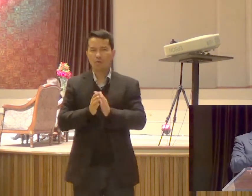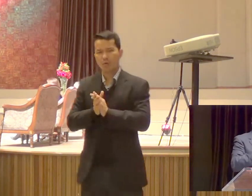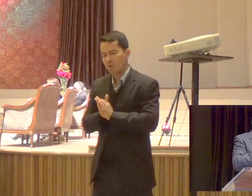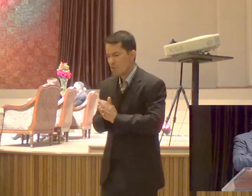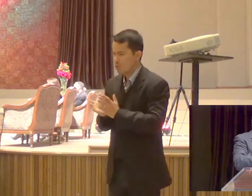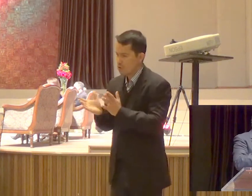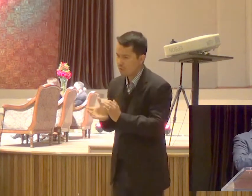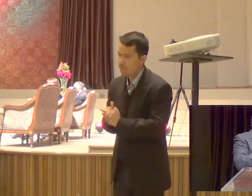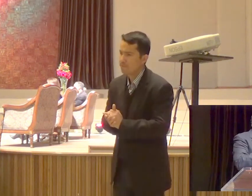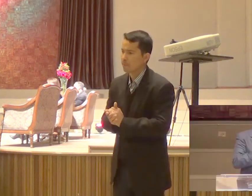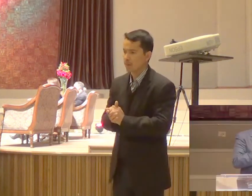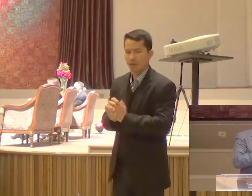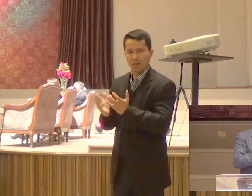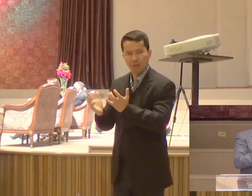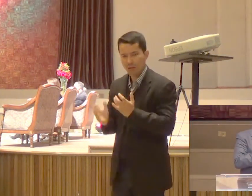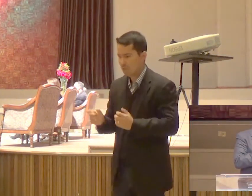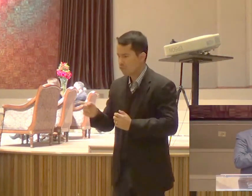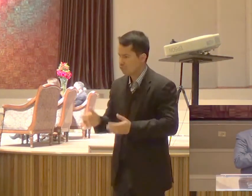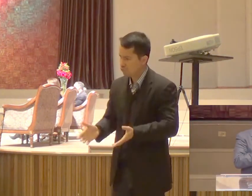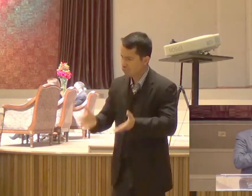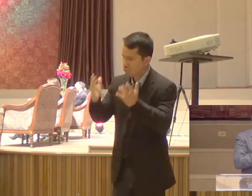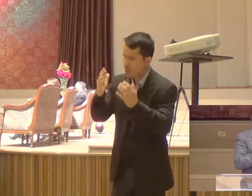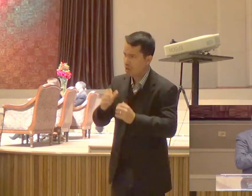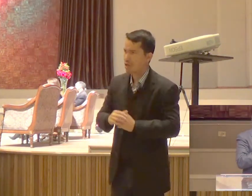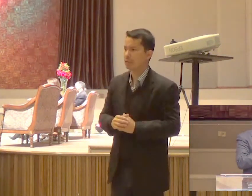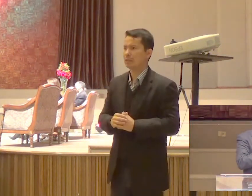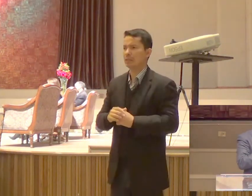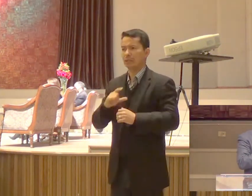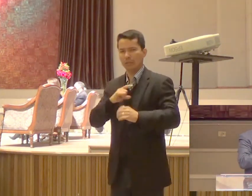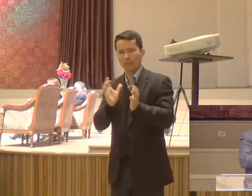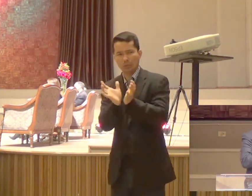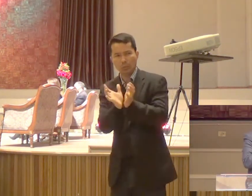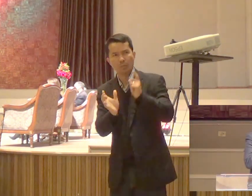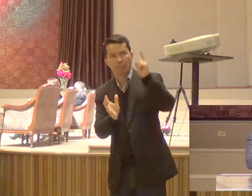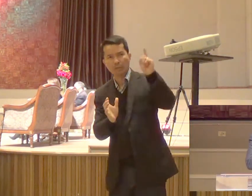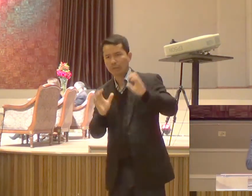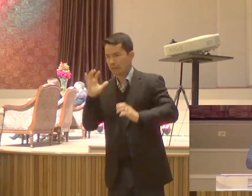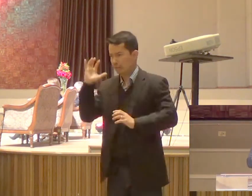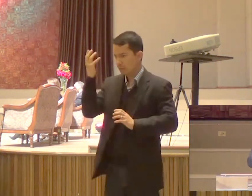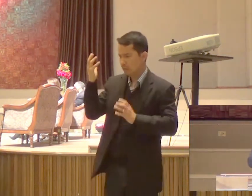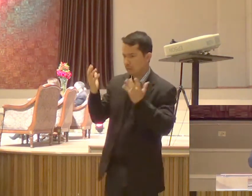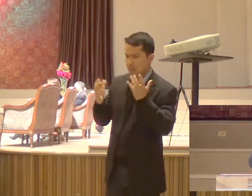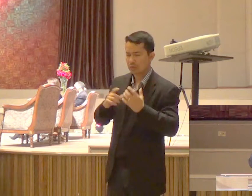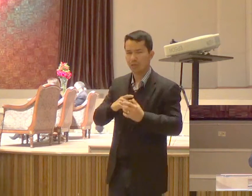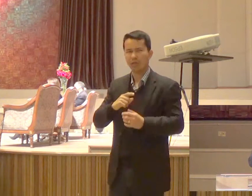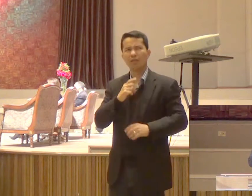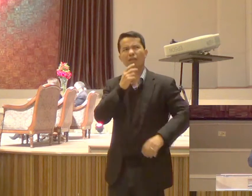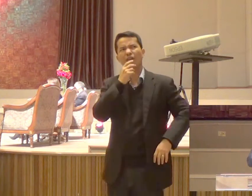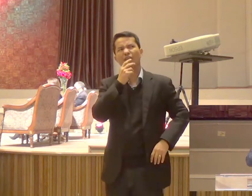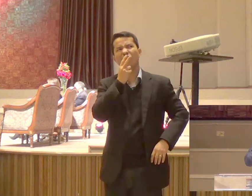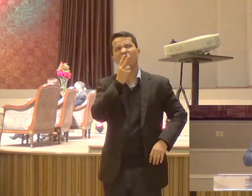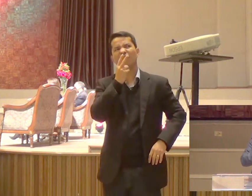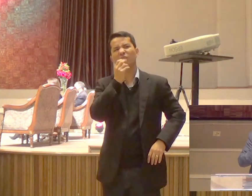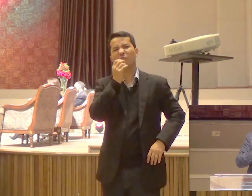gostaria que você fosse num grupo que vai ministrar Isso foi em 2008 e 2009